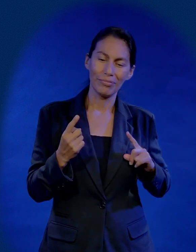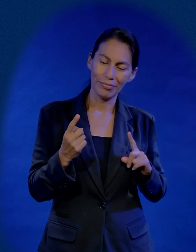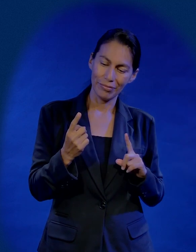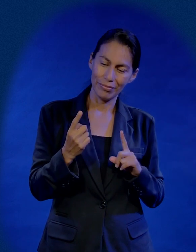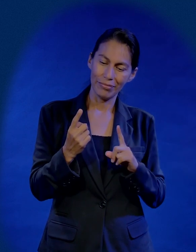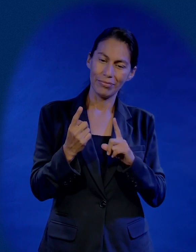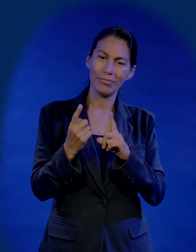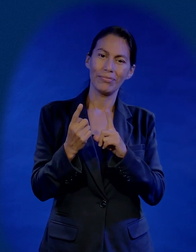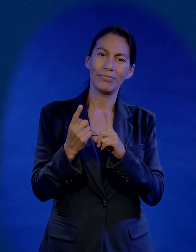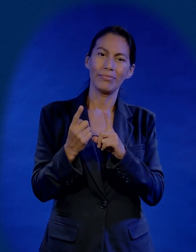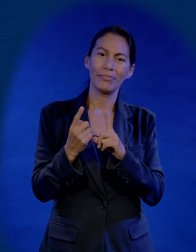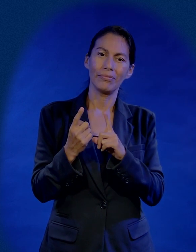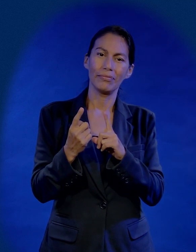yo me acercaré tranquilamente.